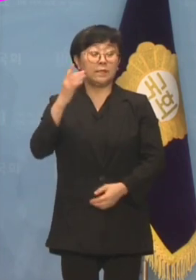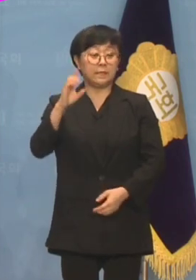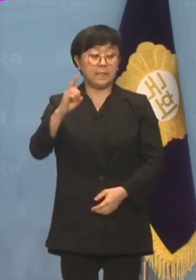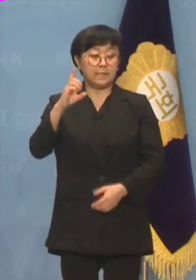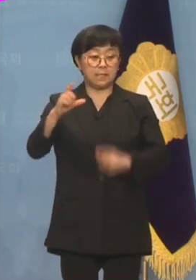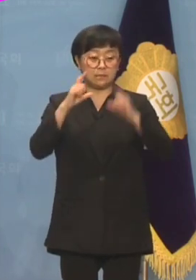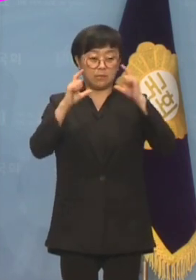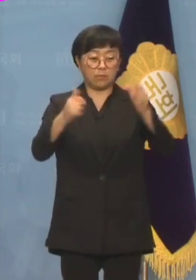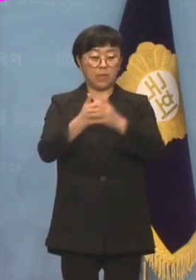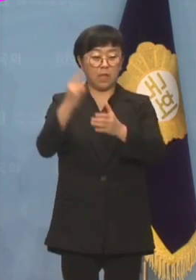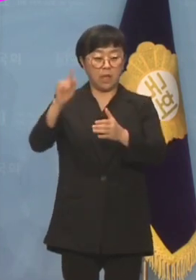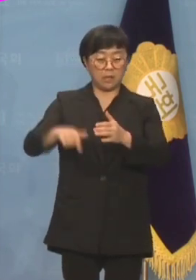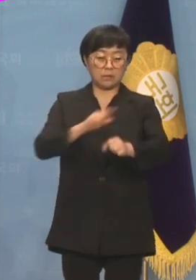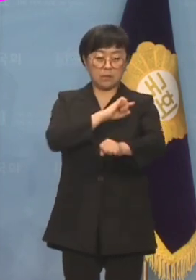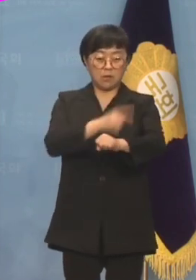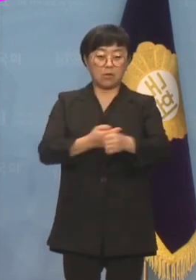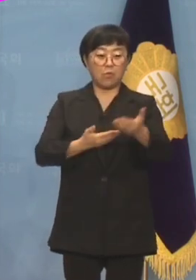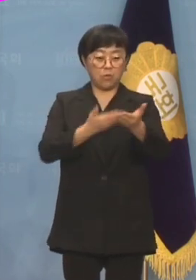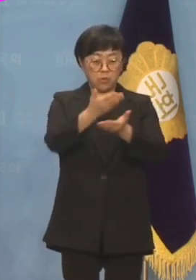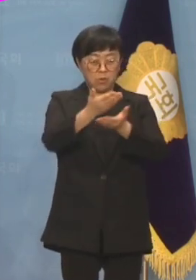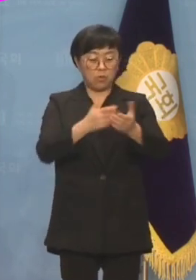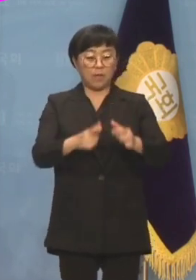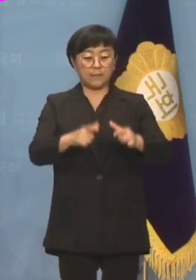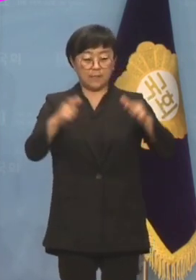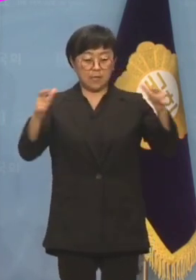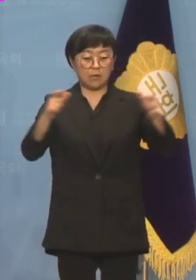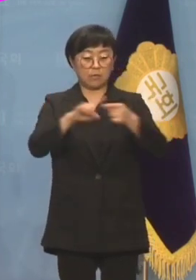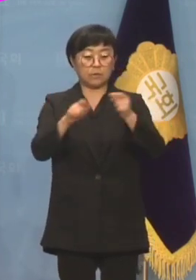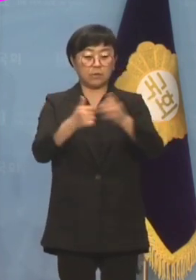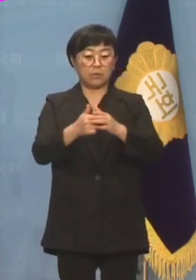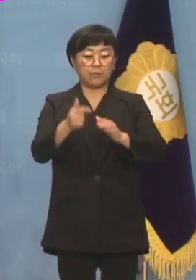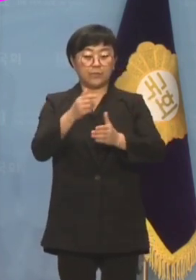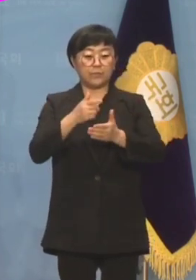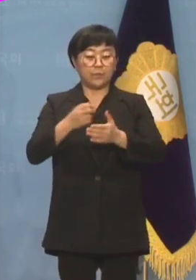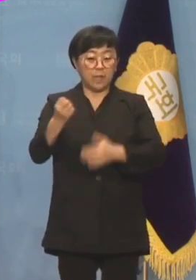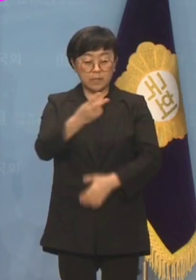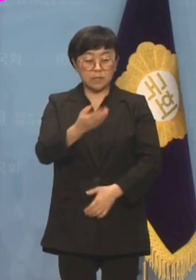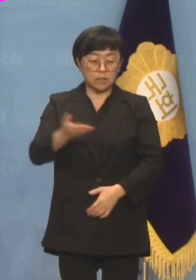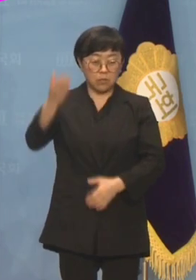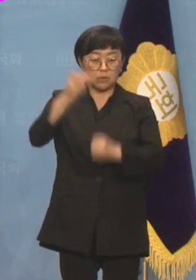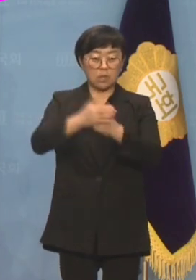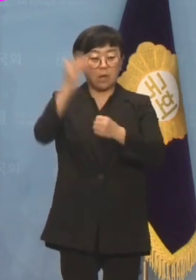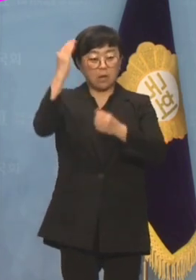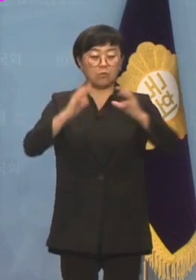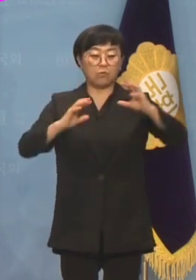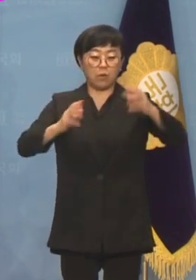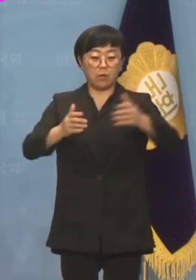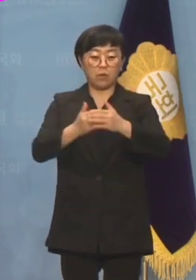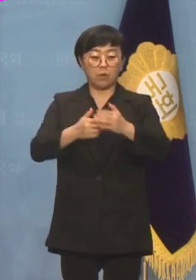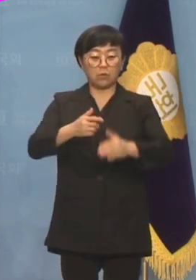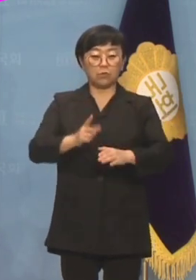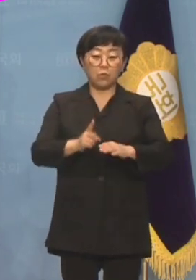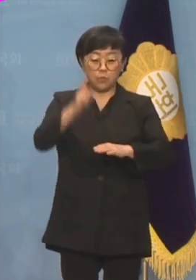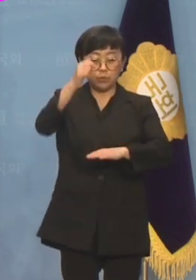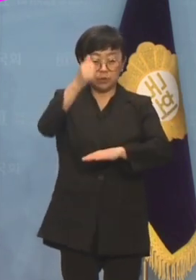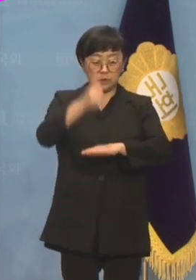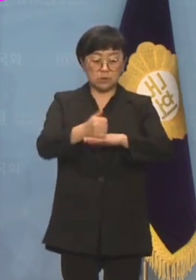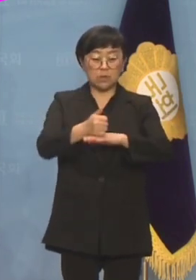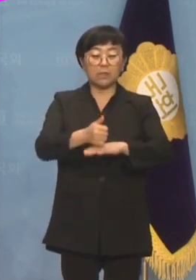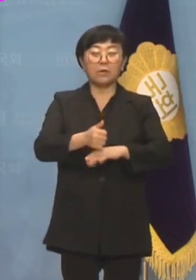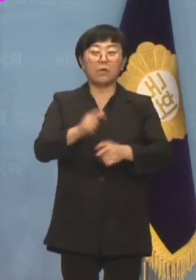선언은 핵능력의 공유로 확장 억제역을 획기적으로 제거하는 한국외교의 높은 성과라는